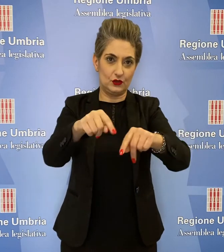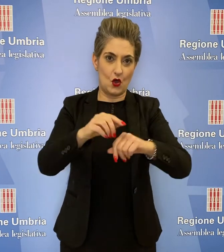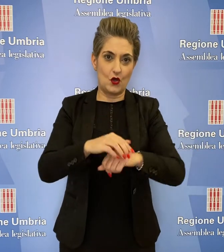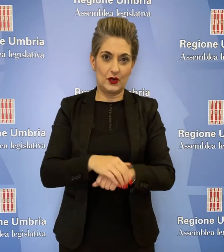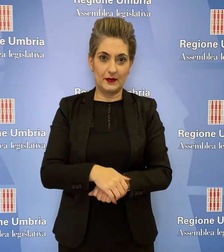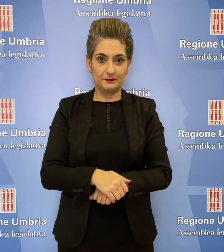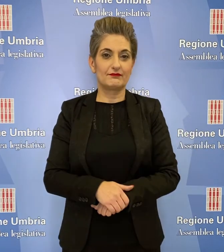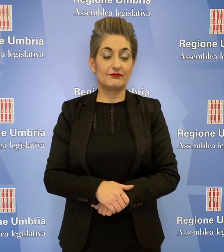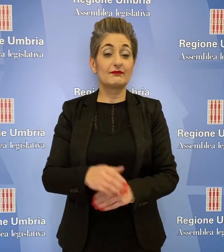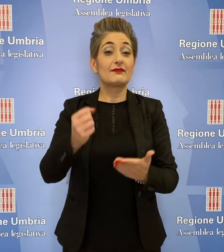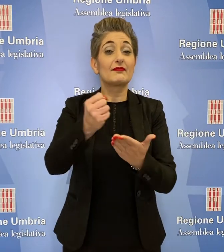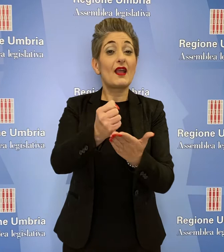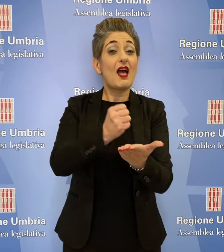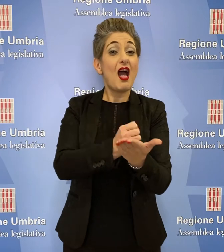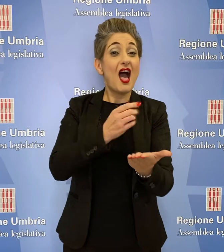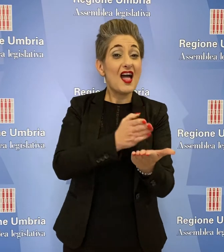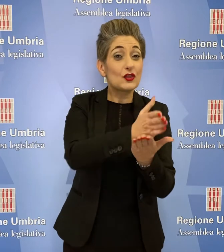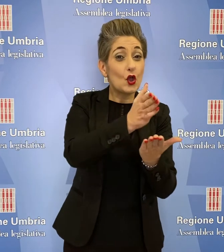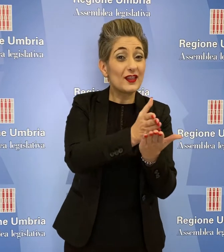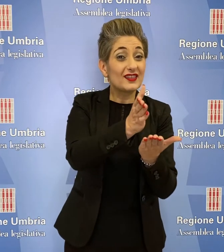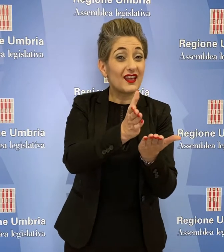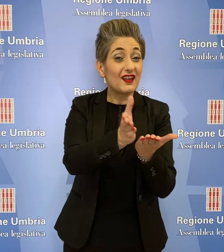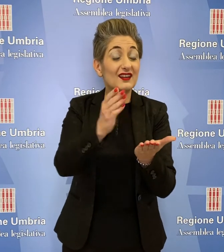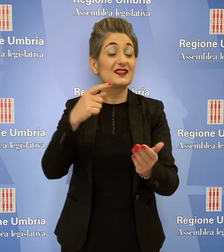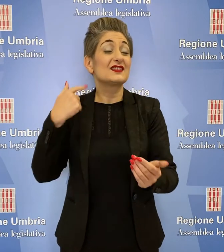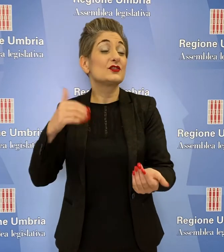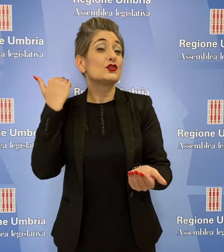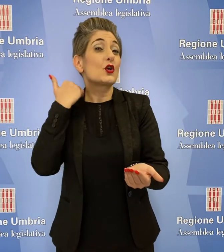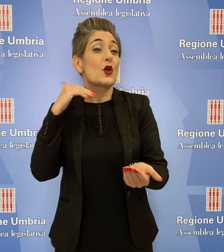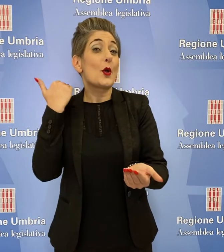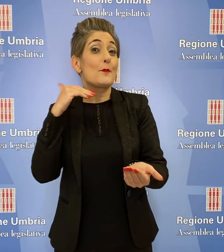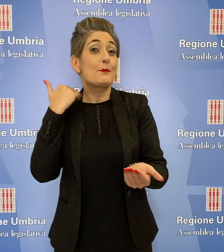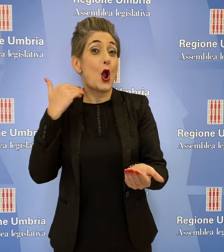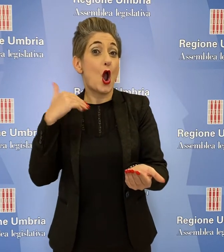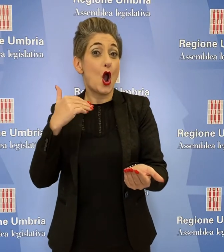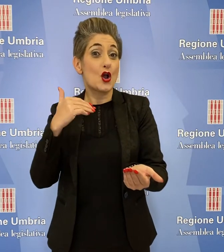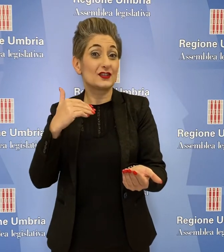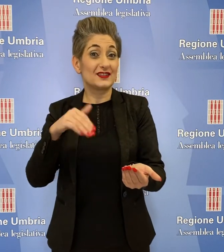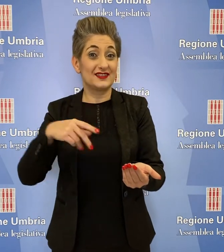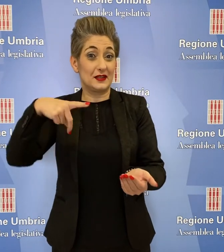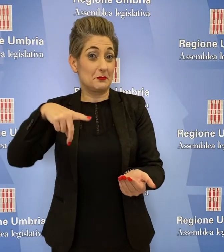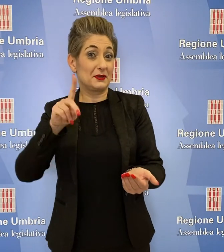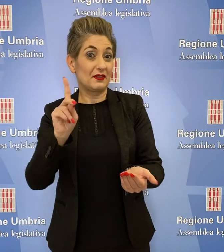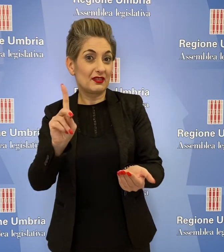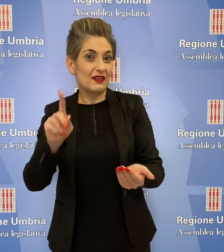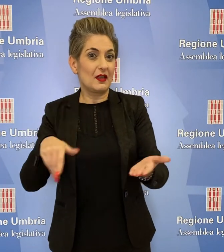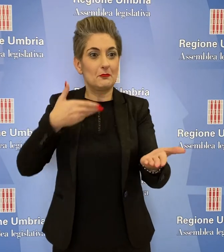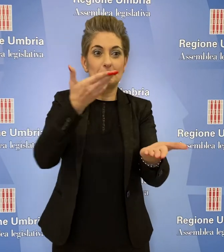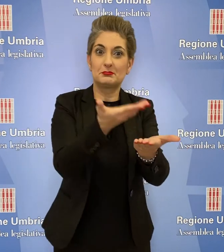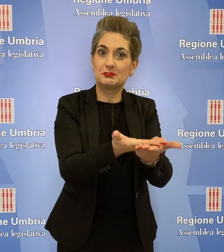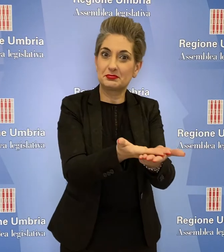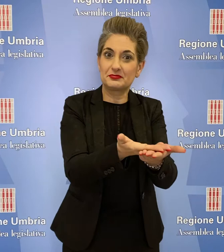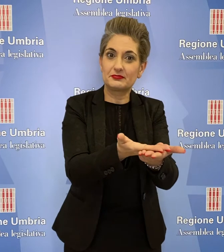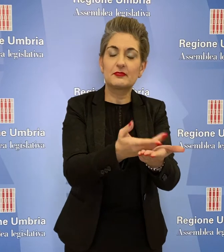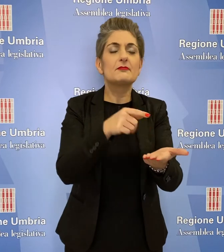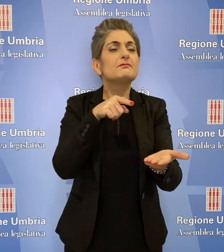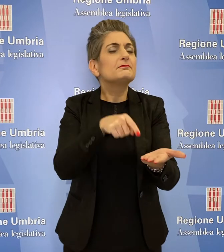E' stata invece bocciato l'atto di indirizzo della consigliera Donatella Porsi, Partito Democratico,